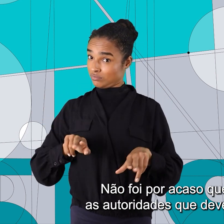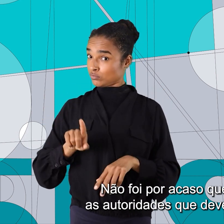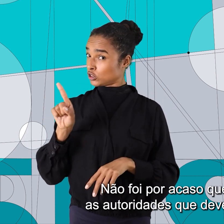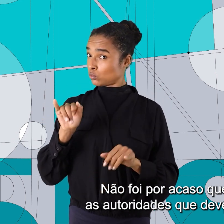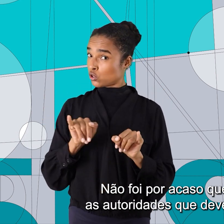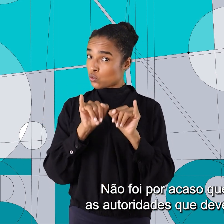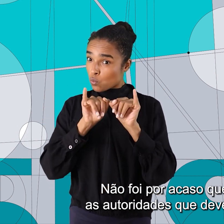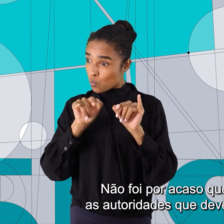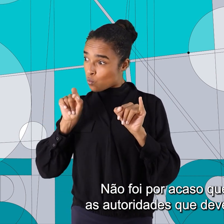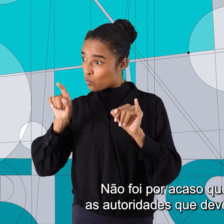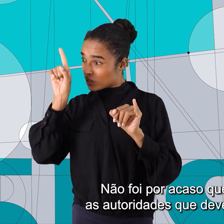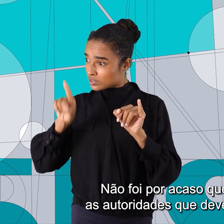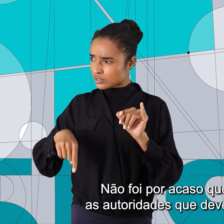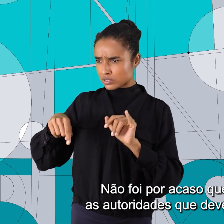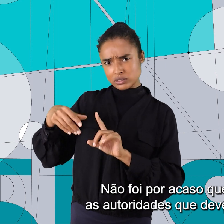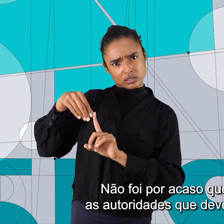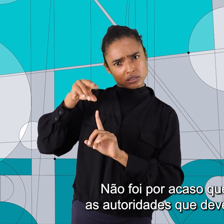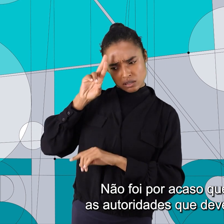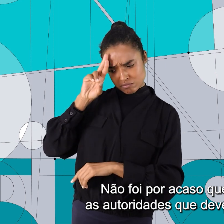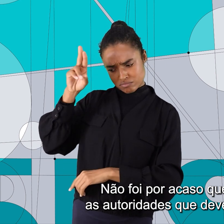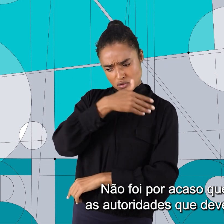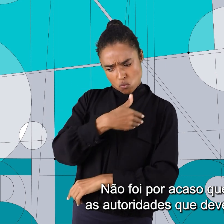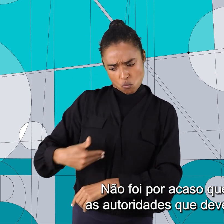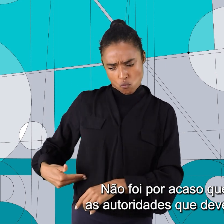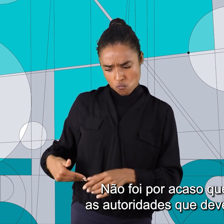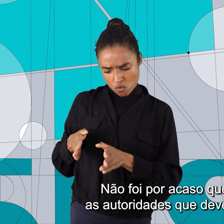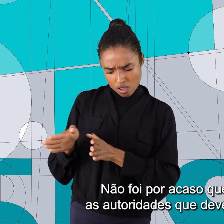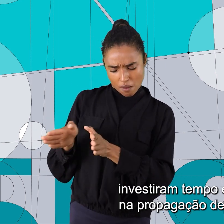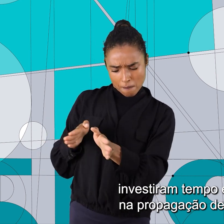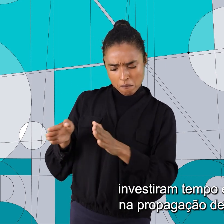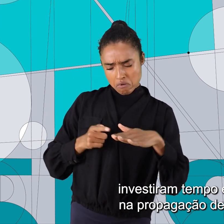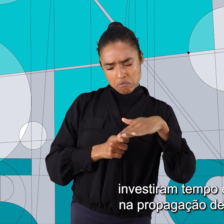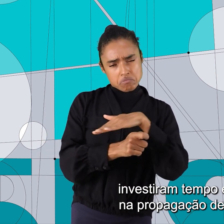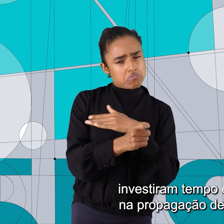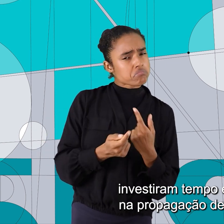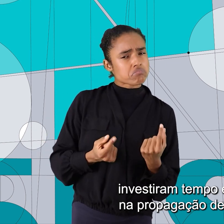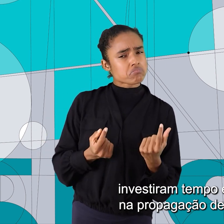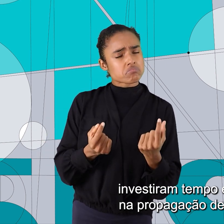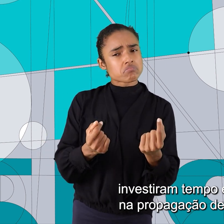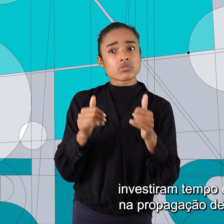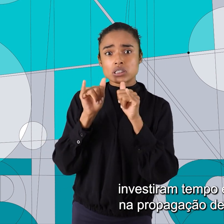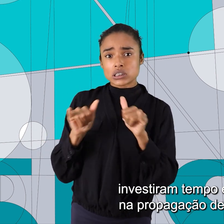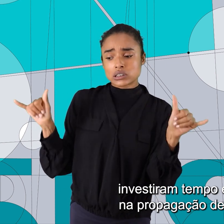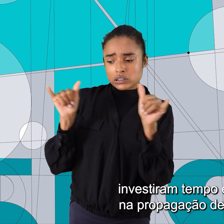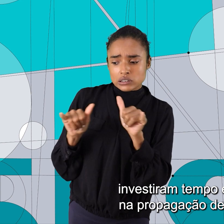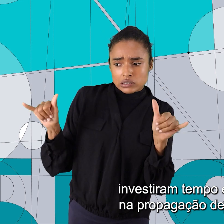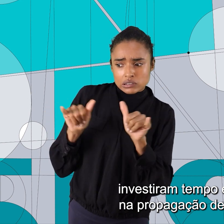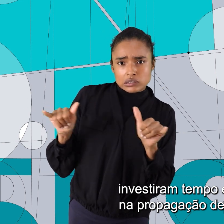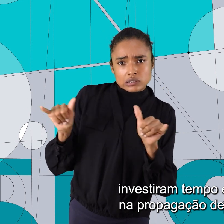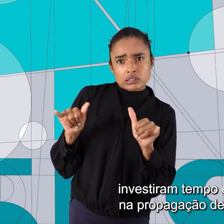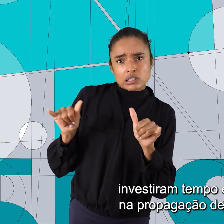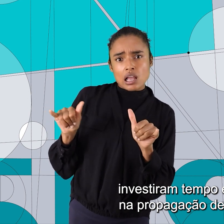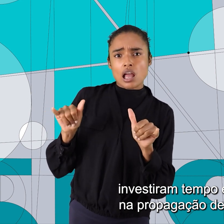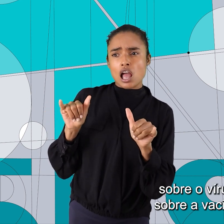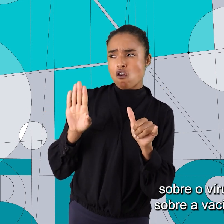acaso que justamente as autoridades que deveriam nos guiar investiram tempo e dinheiro na propagação de